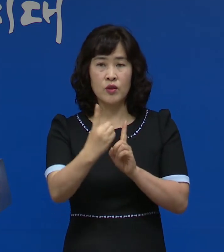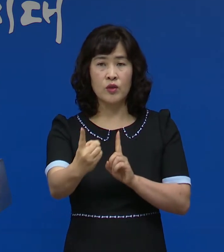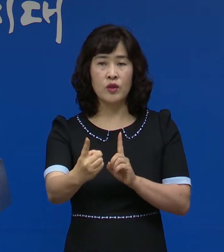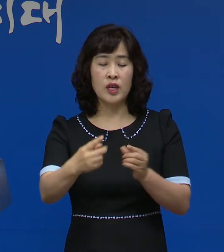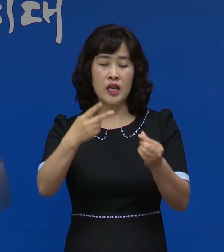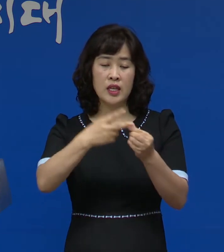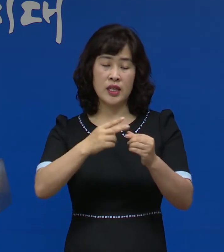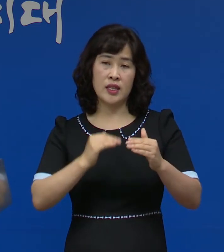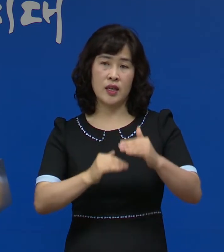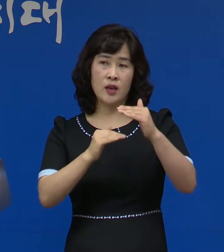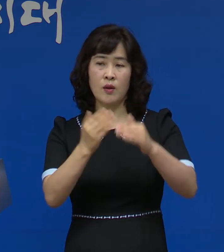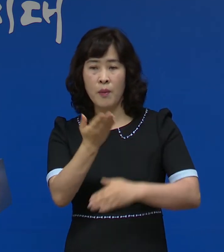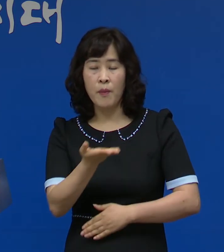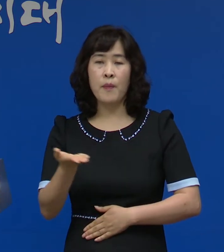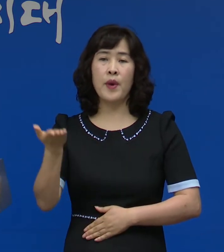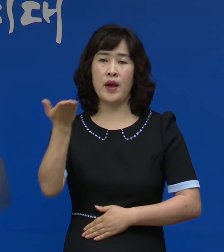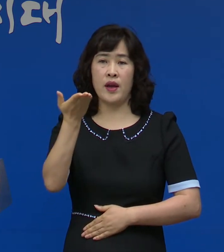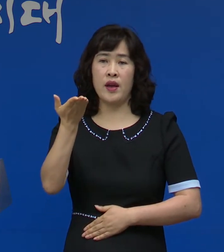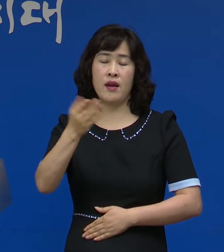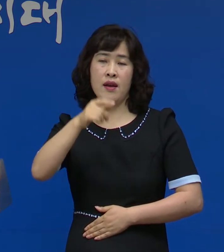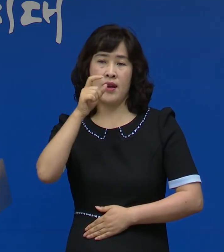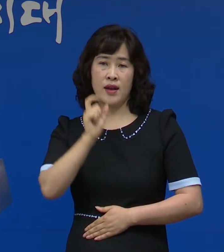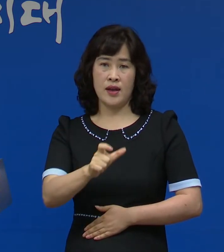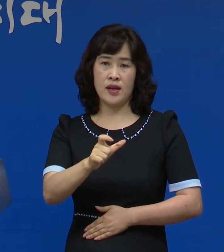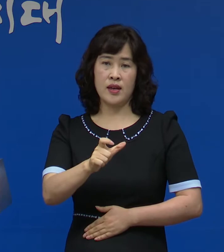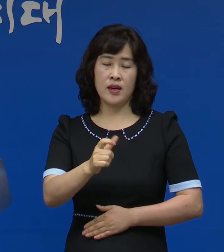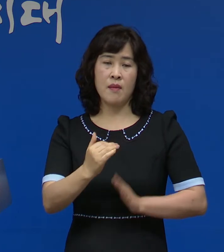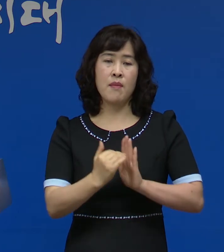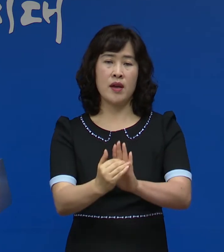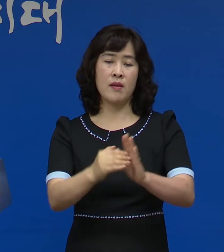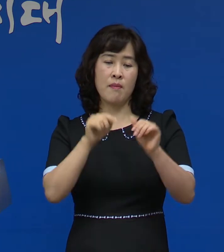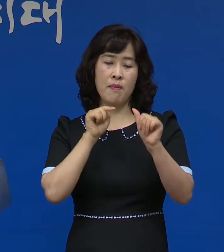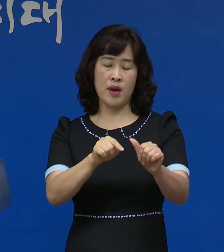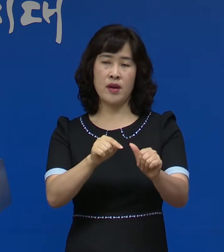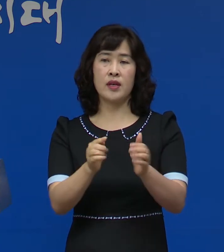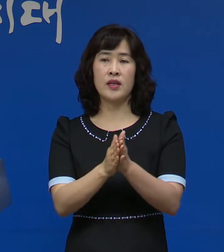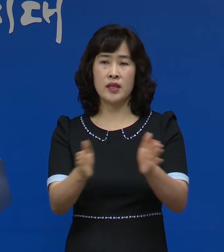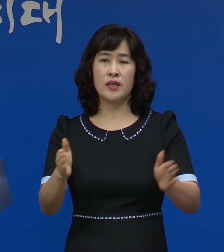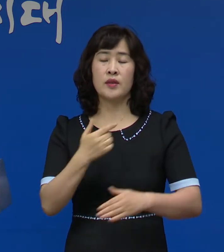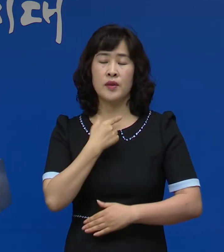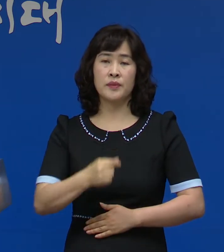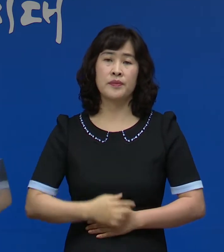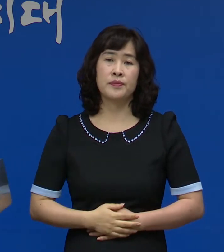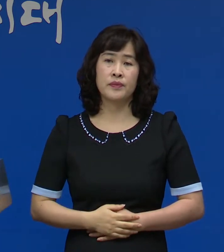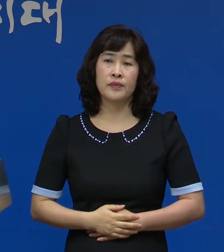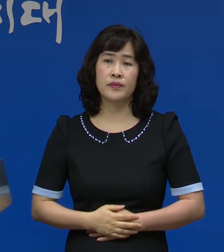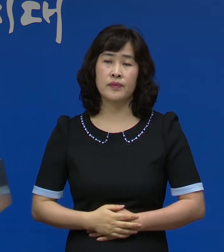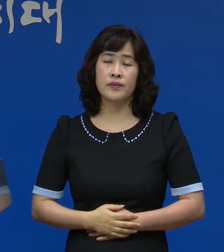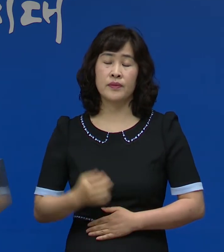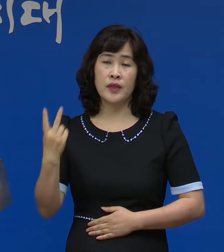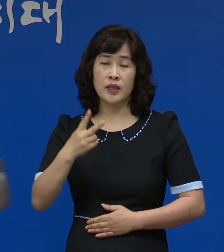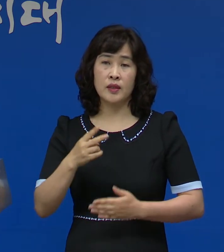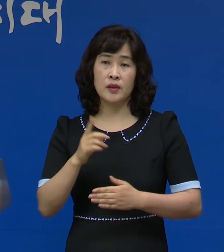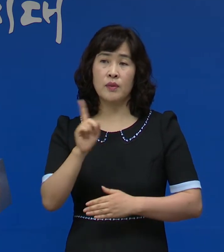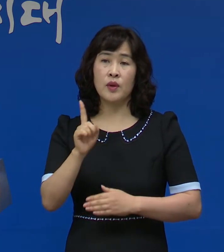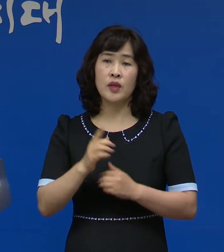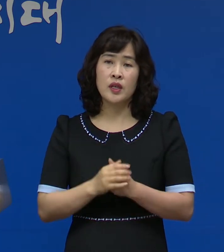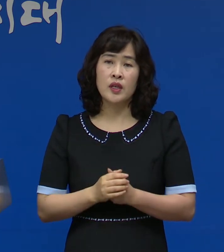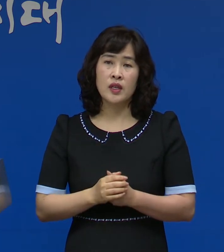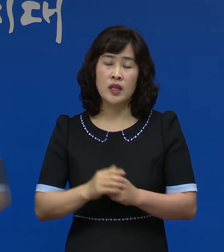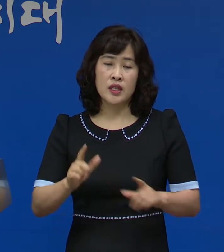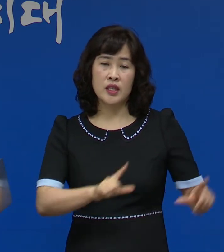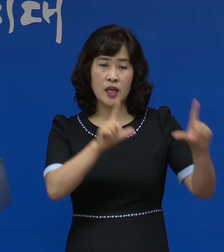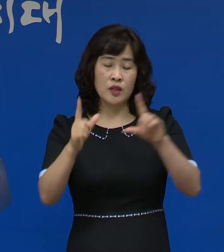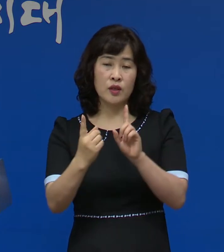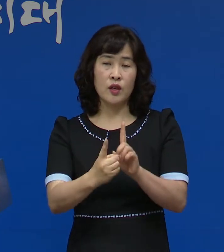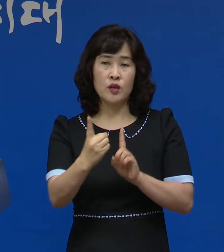2단계로 격상해서 강력한 방역조치를 시행하고자 합니다 다시 한번 말씀드리면 생활